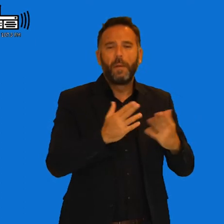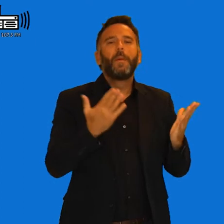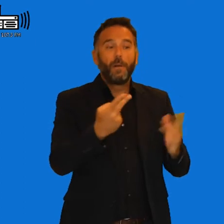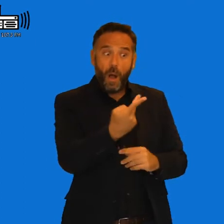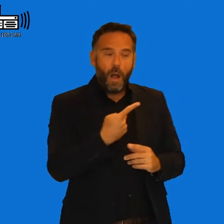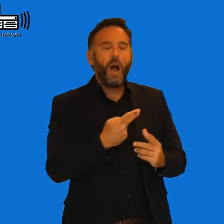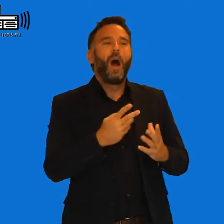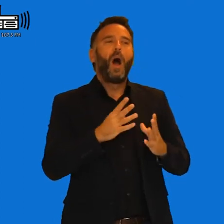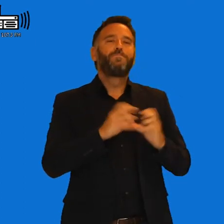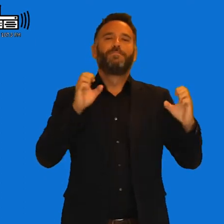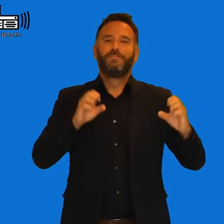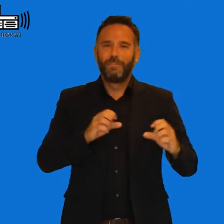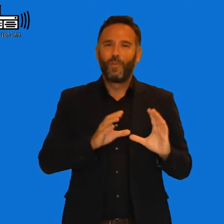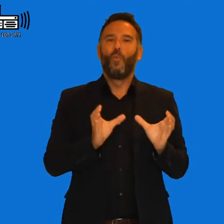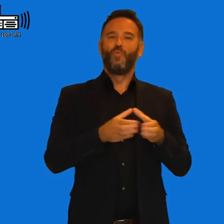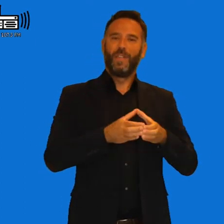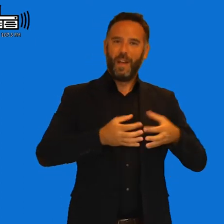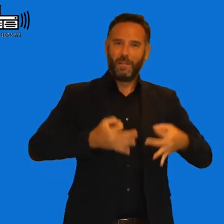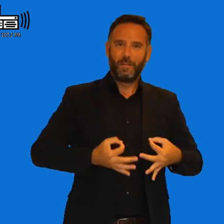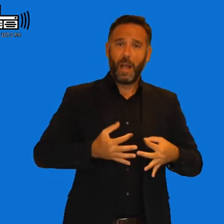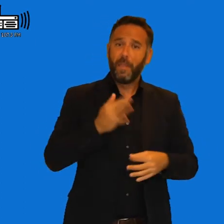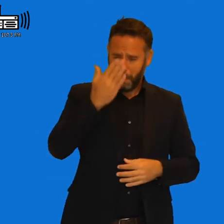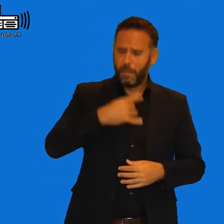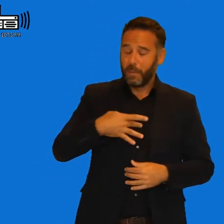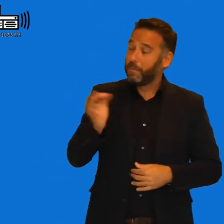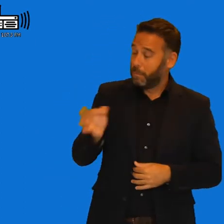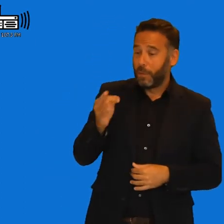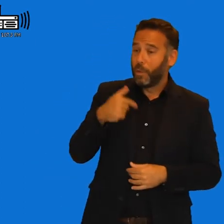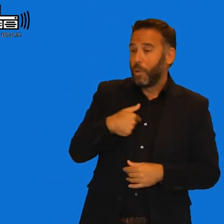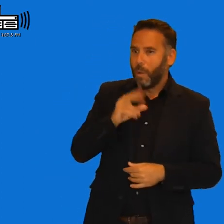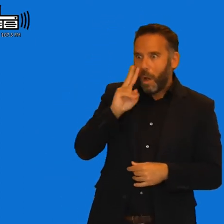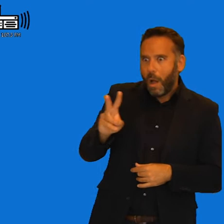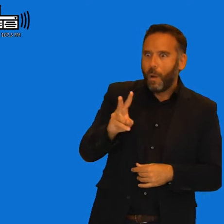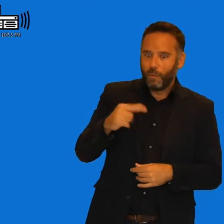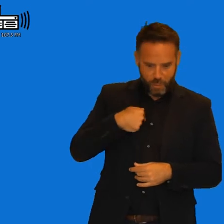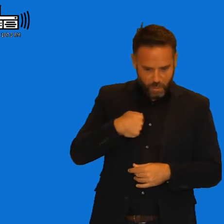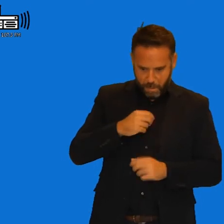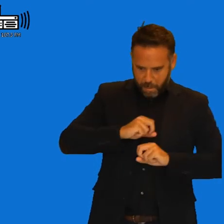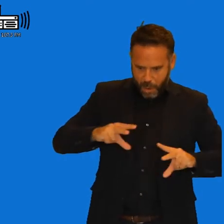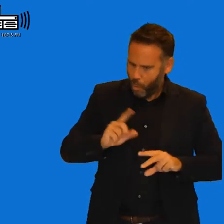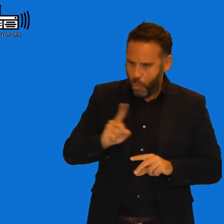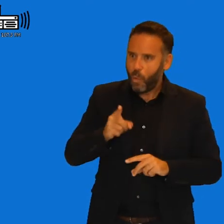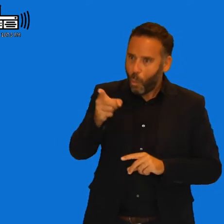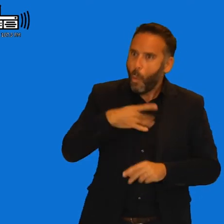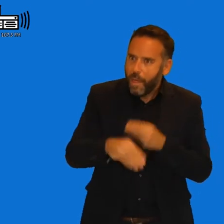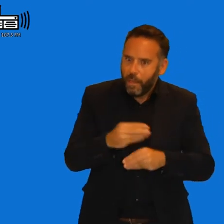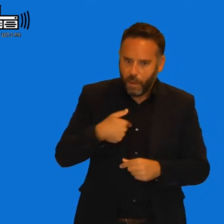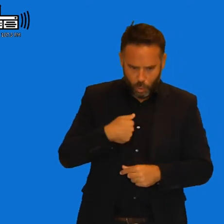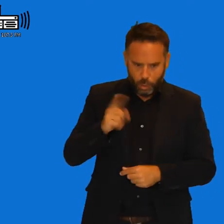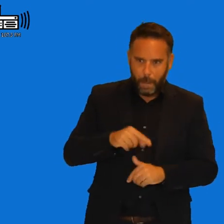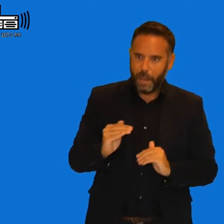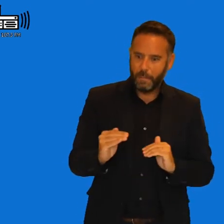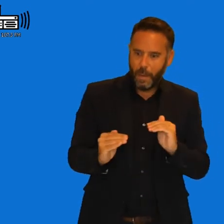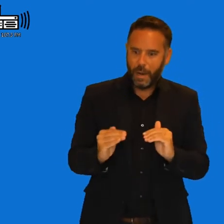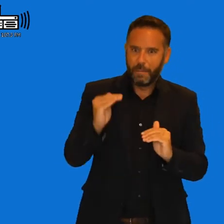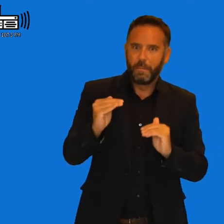que, oye, dice, oye, pues, oye, pues no estoy yo tan mal, yo también puedo hacer esto, pues si esta persona lo puede hacer, yo también. No sé, porque hay veces que uno